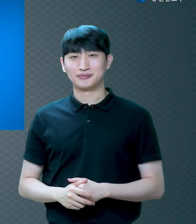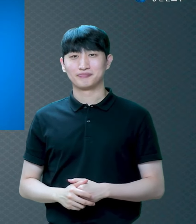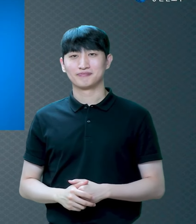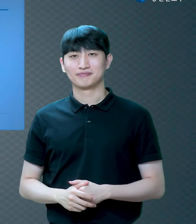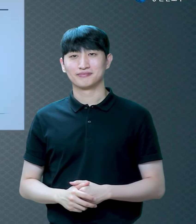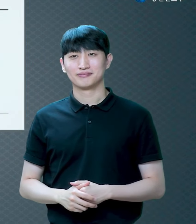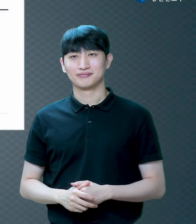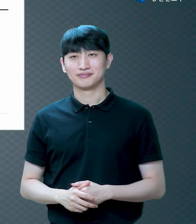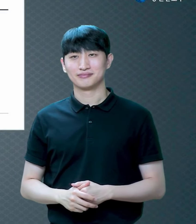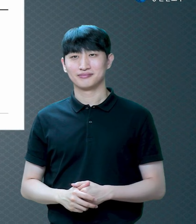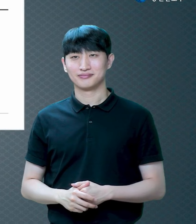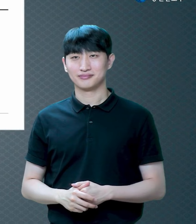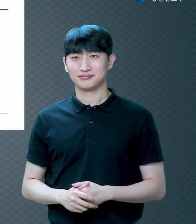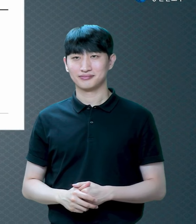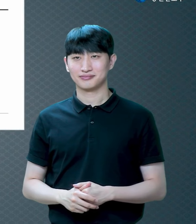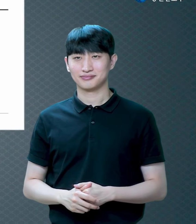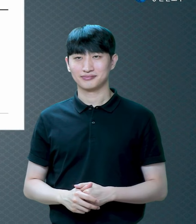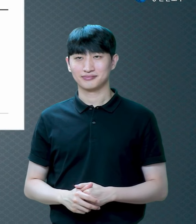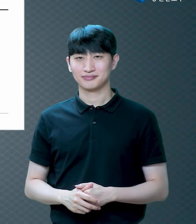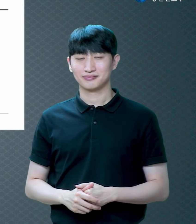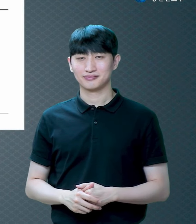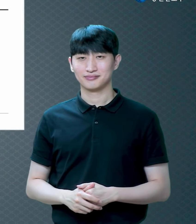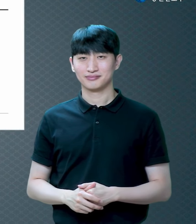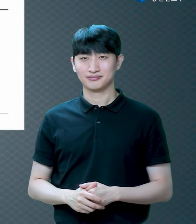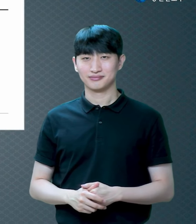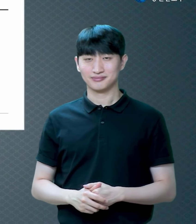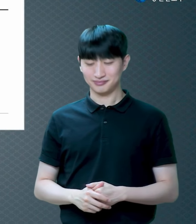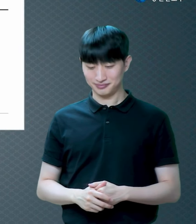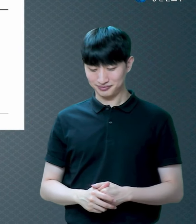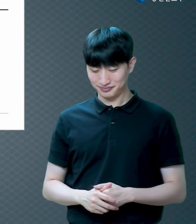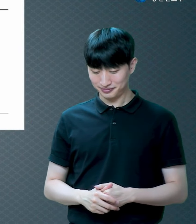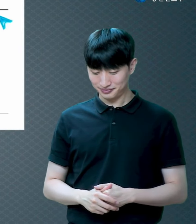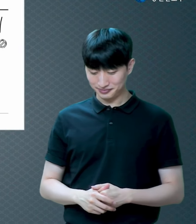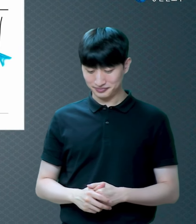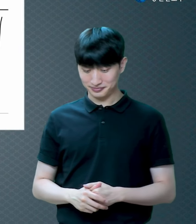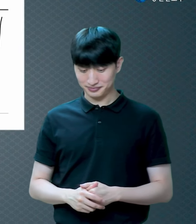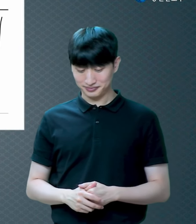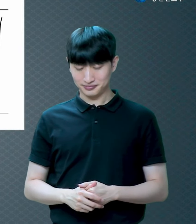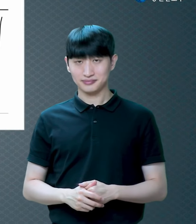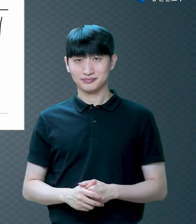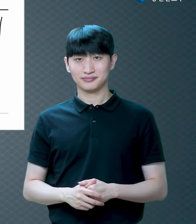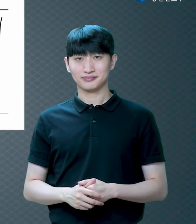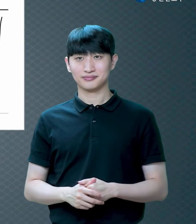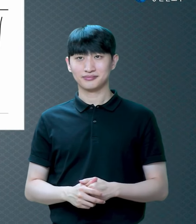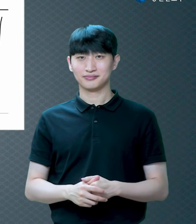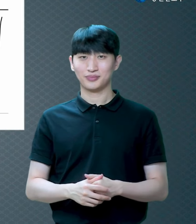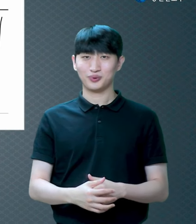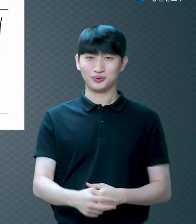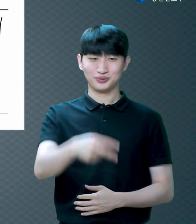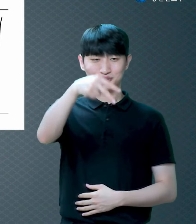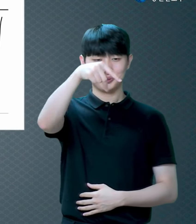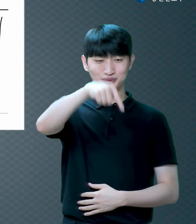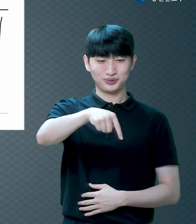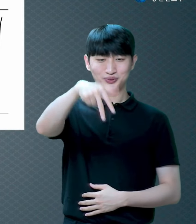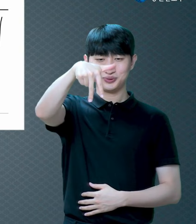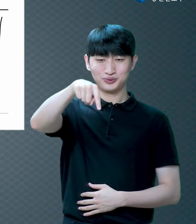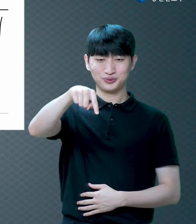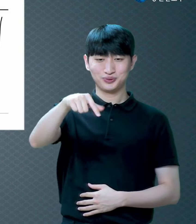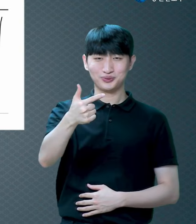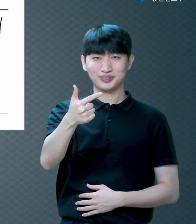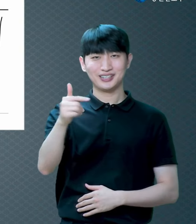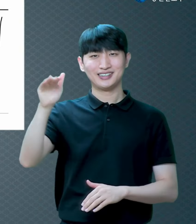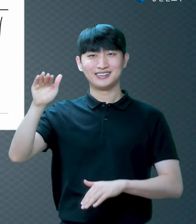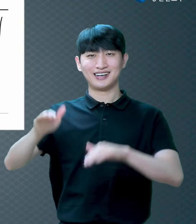야 참 수준 차이 난다 이 말 하고 야